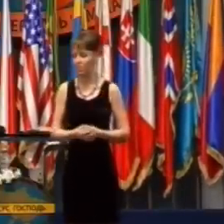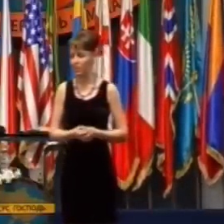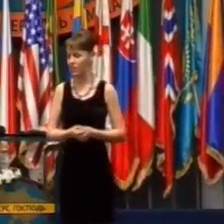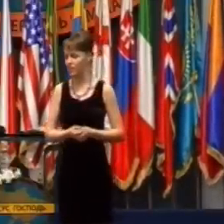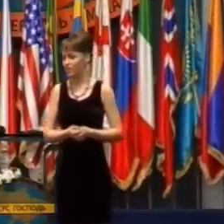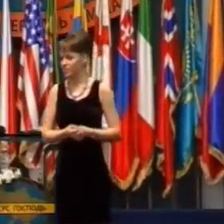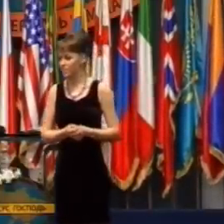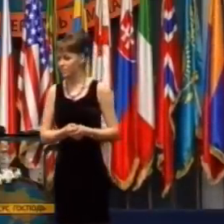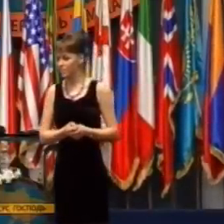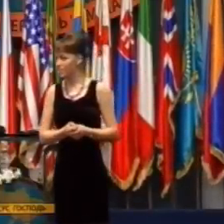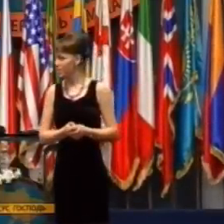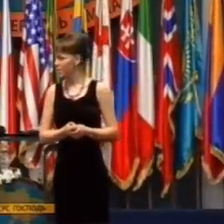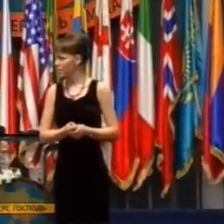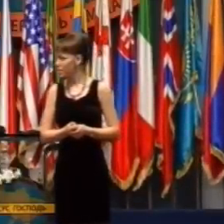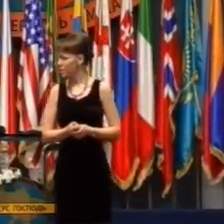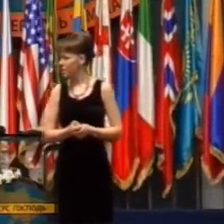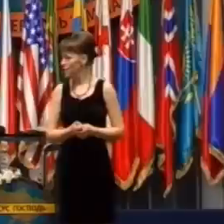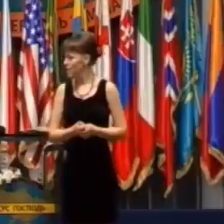tomto.